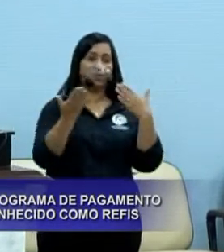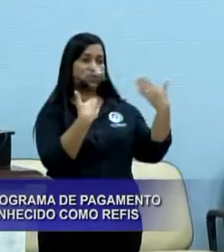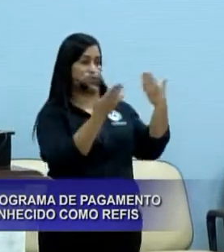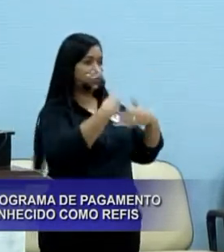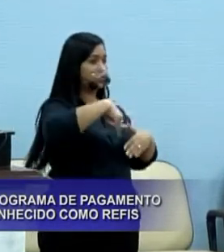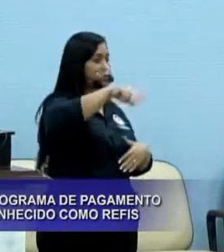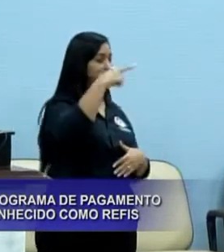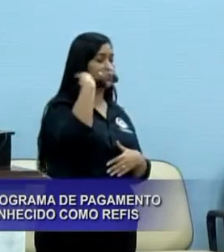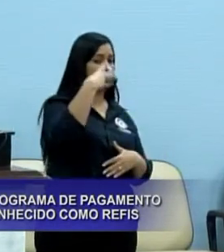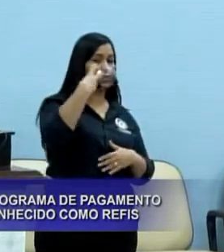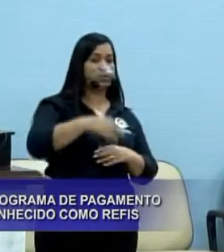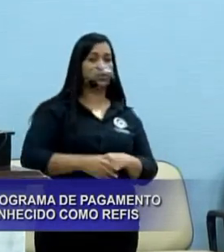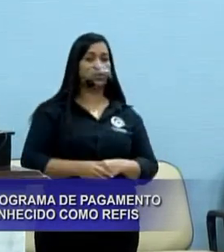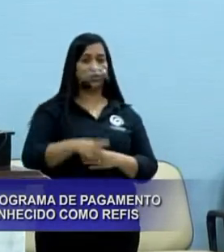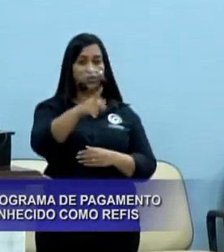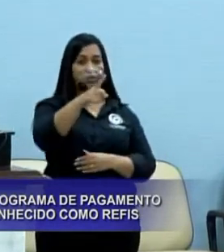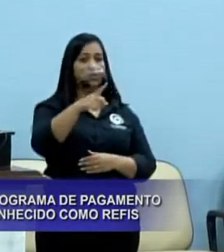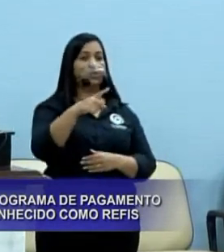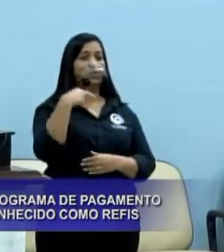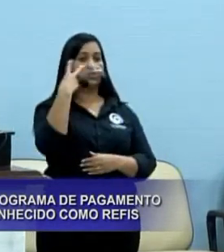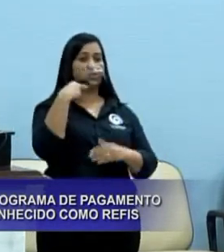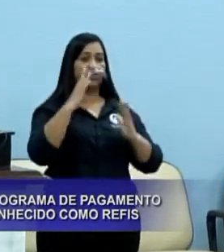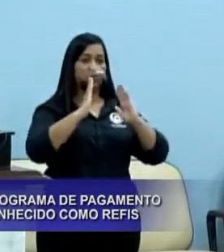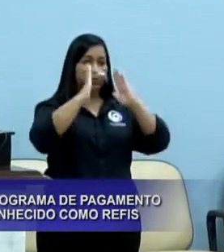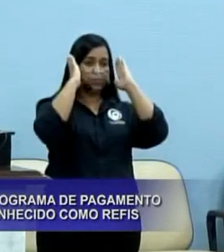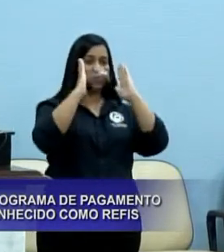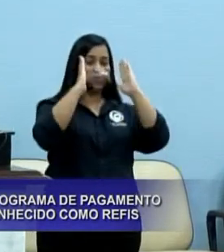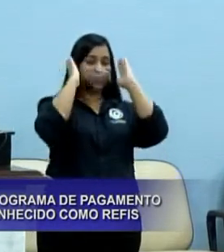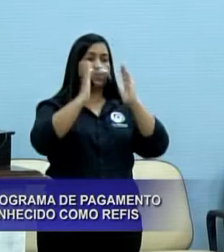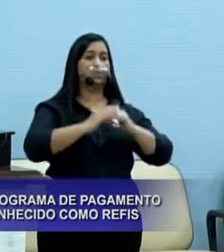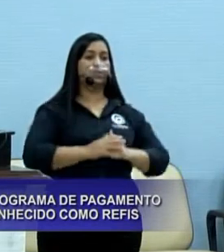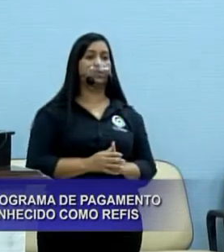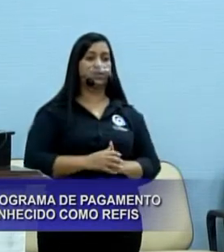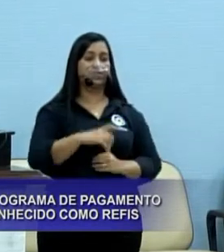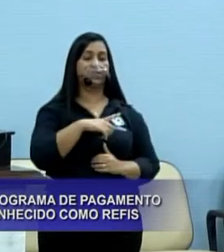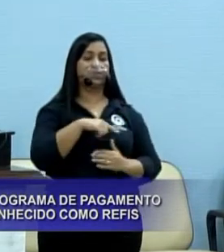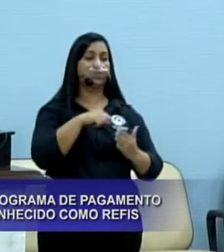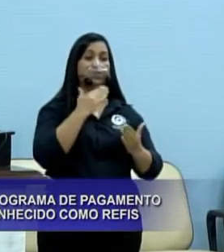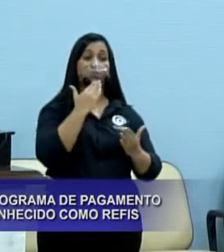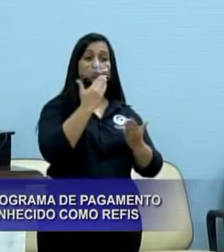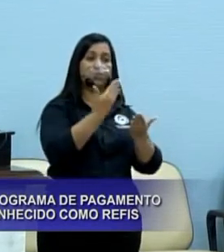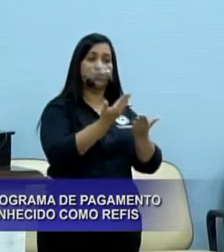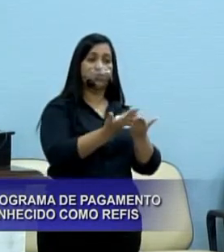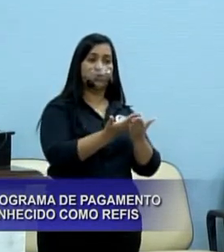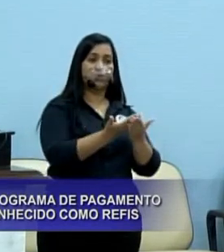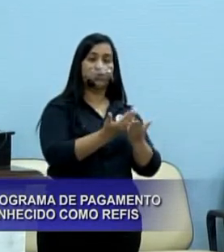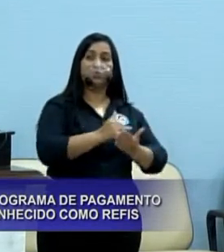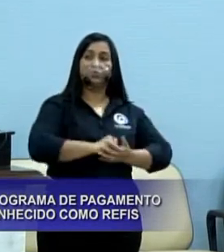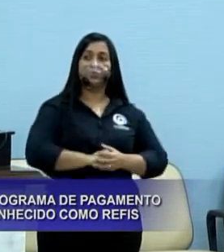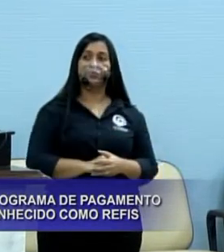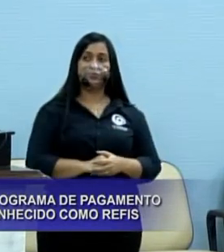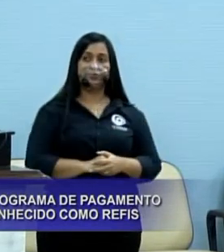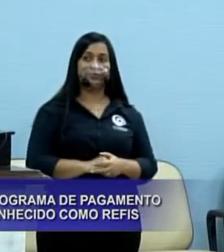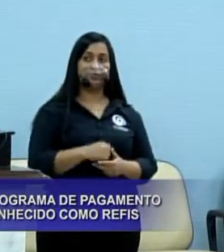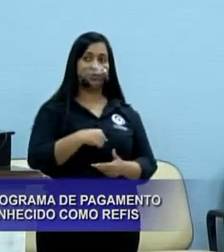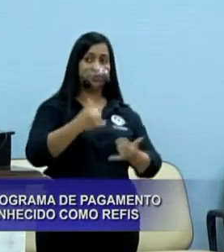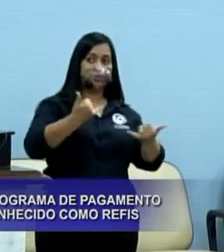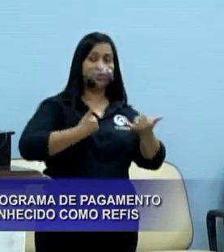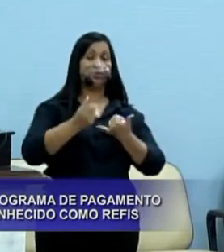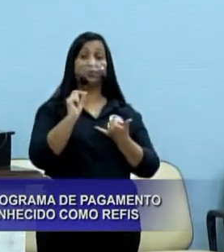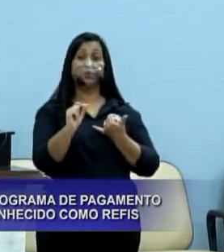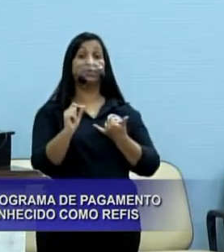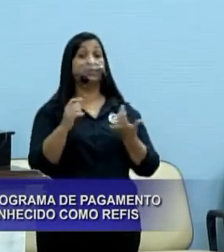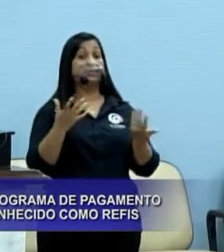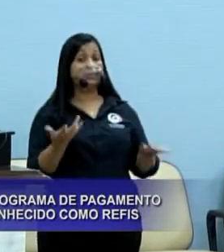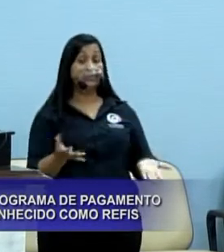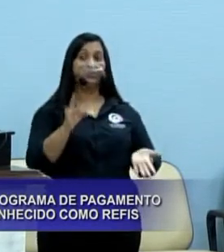inclusive o nobre vereador Paulo Paulera, né Paulera, havia também feito uma indicação quanto ao Refis, então que foi informado que muito